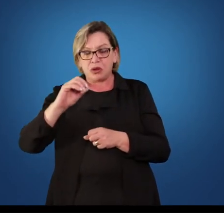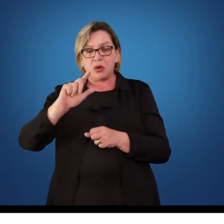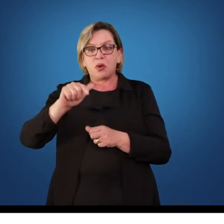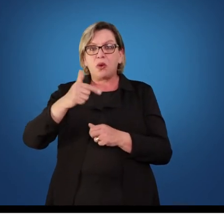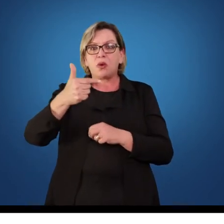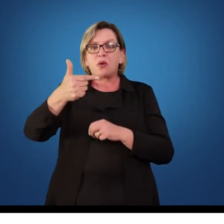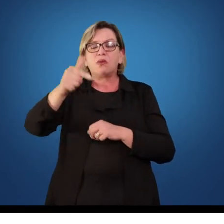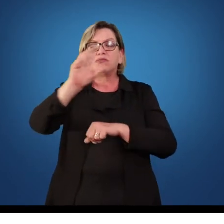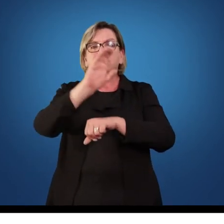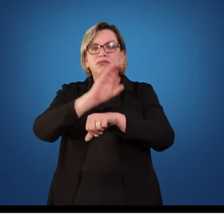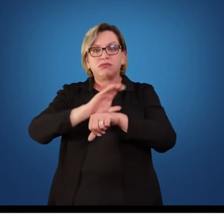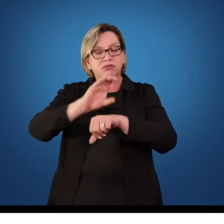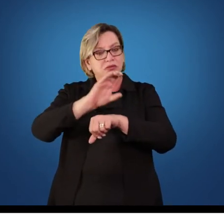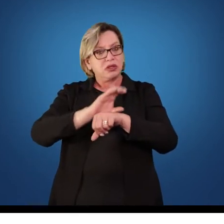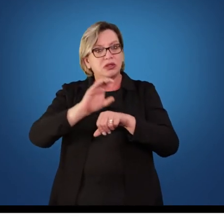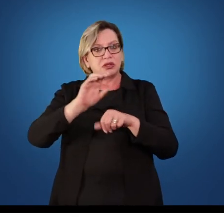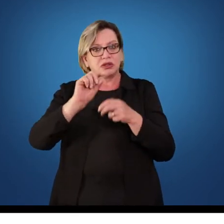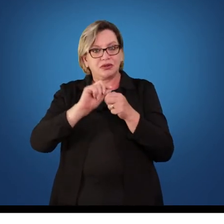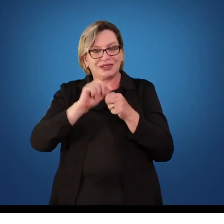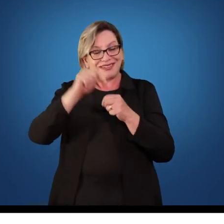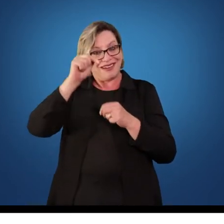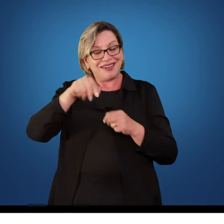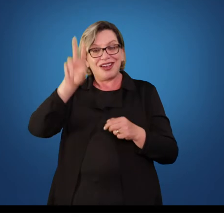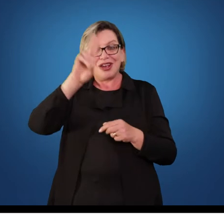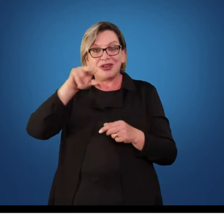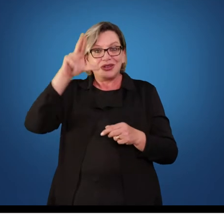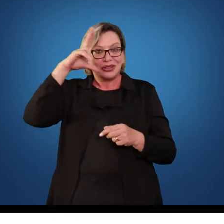também na Unicentro, em Guarapuava.